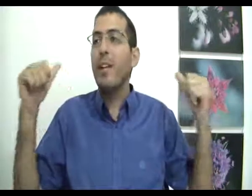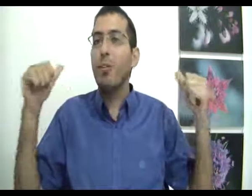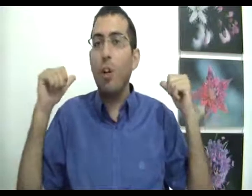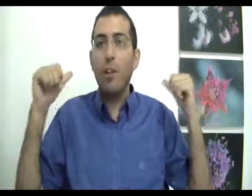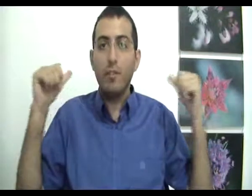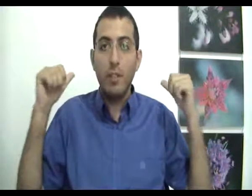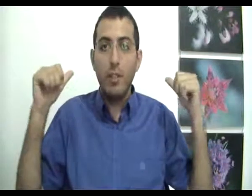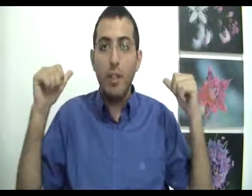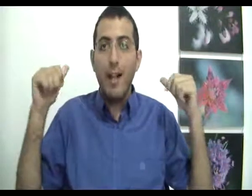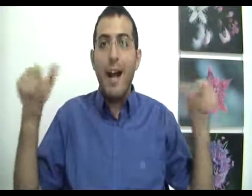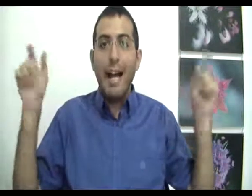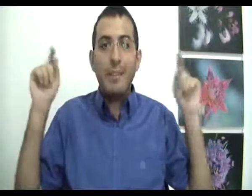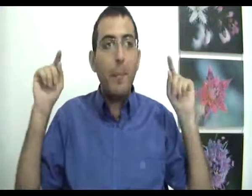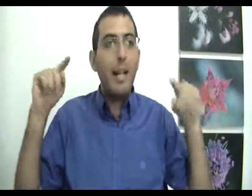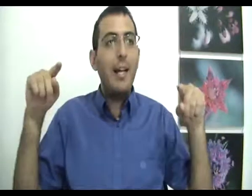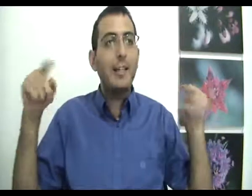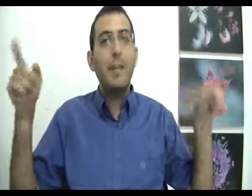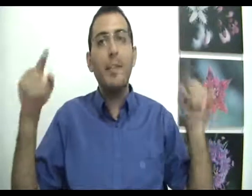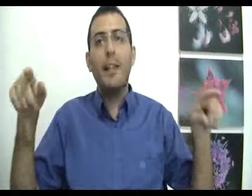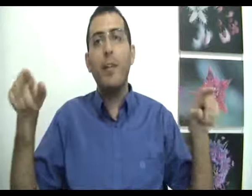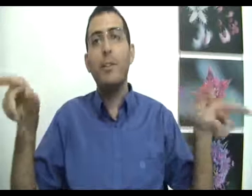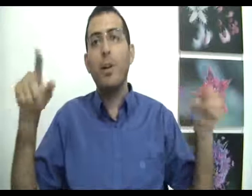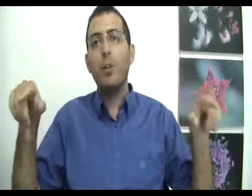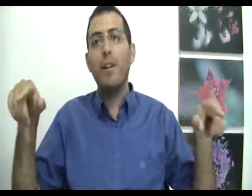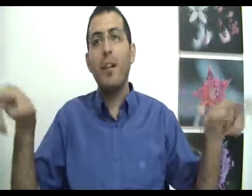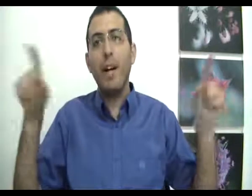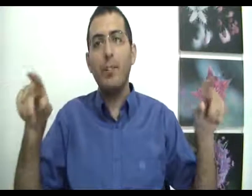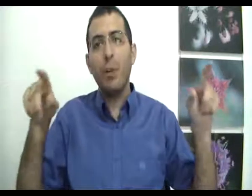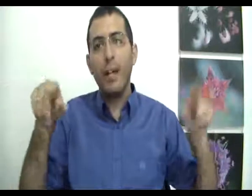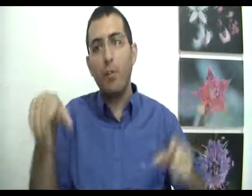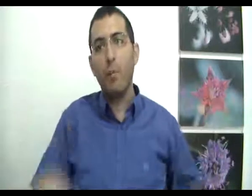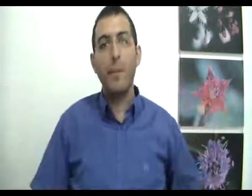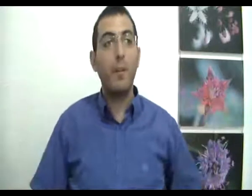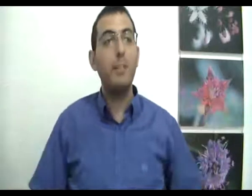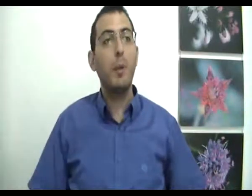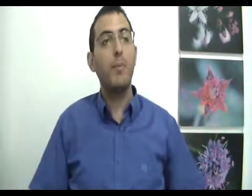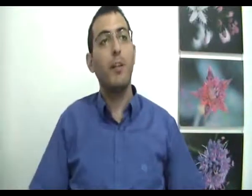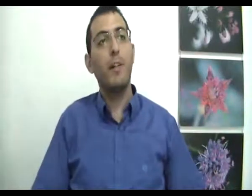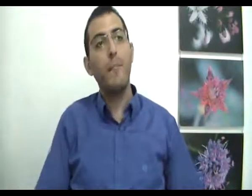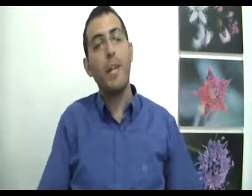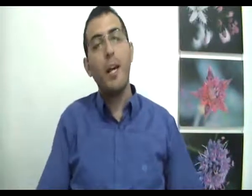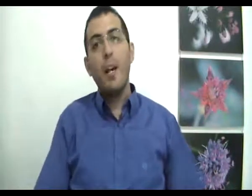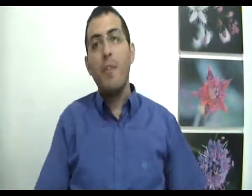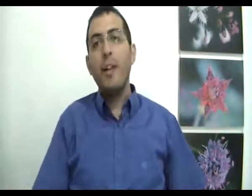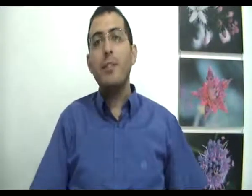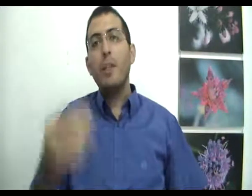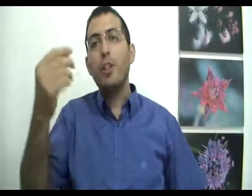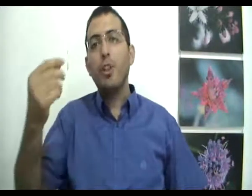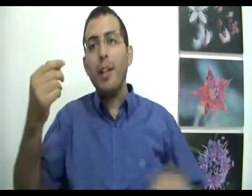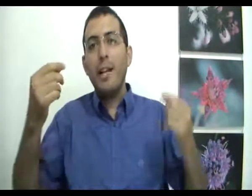טוב אז במילה זה מתקן לו את זיכרונות העבר ואז הוא חי טוב באמת ומה זה אומר בפועל? בפועל זה אומר שכל אחד